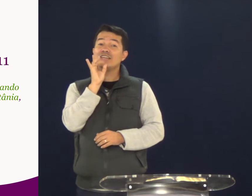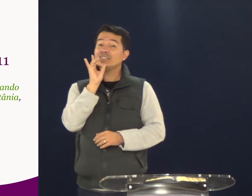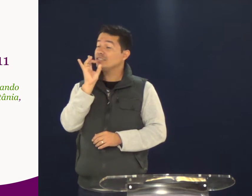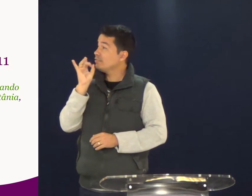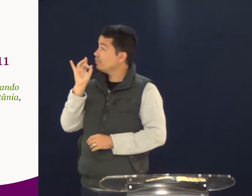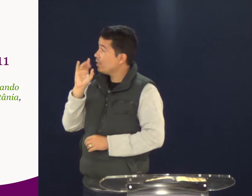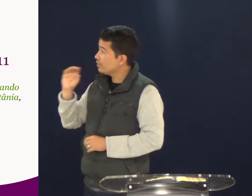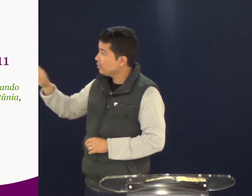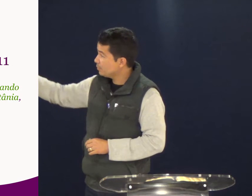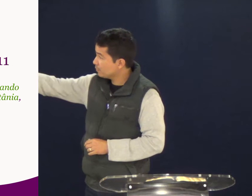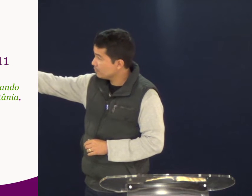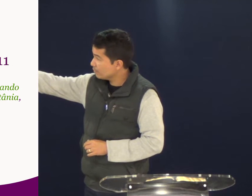De verde.